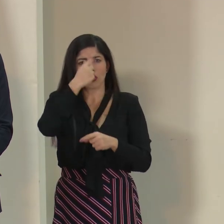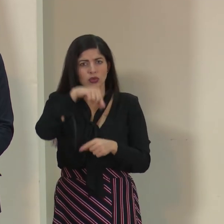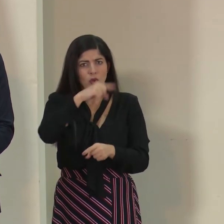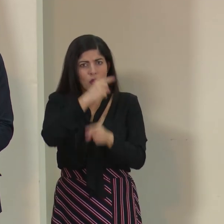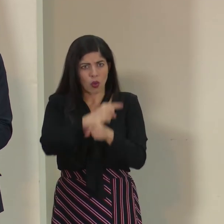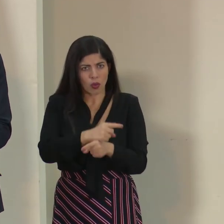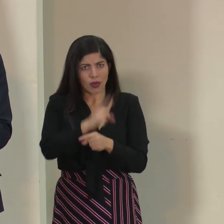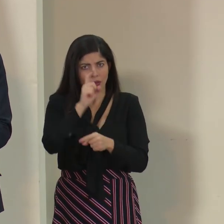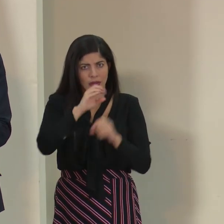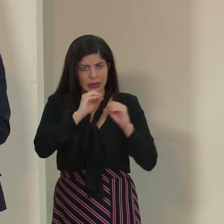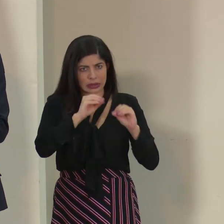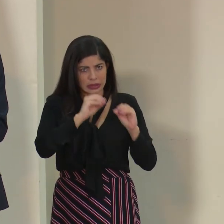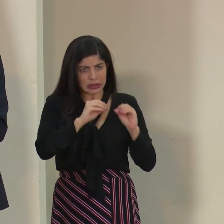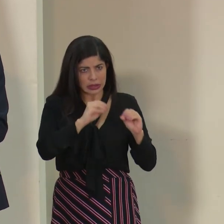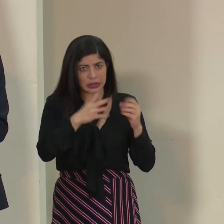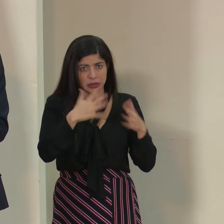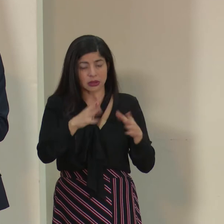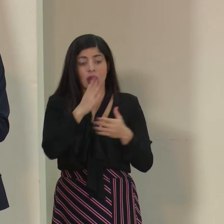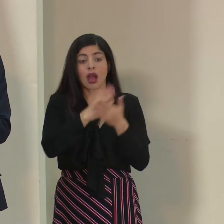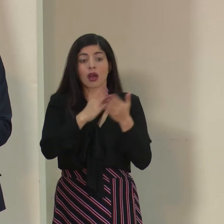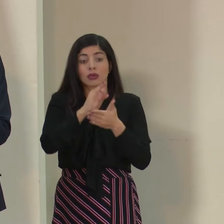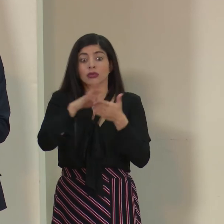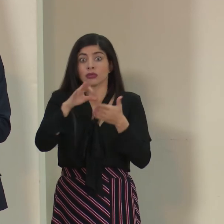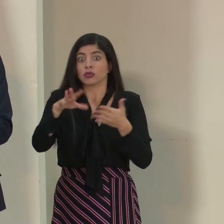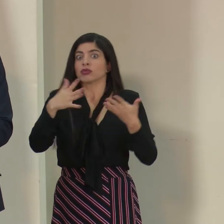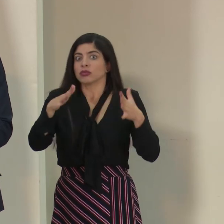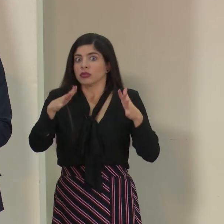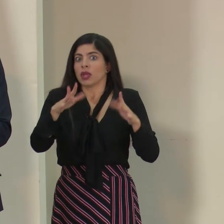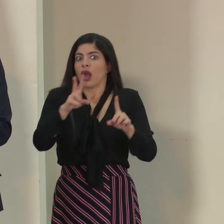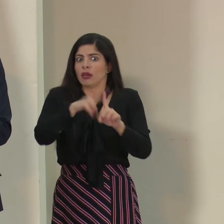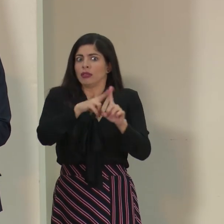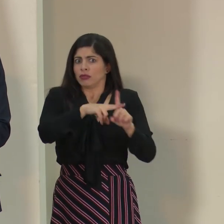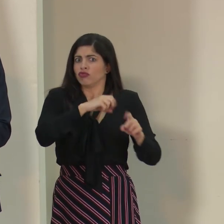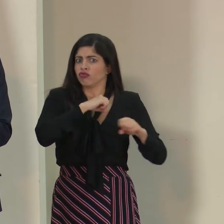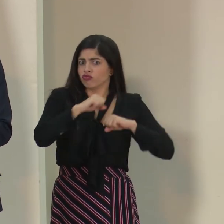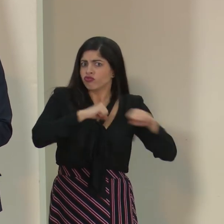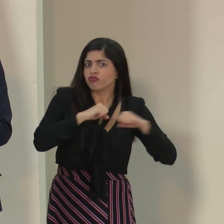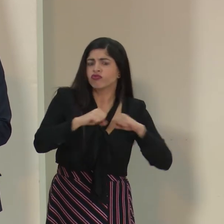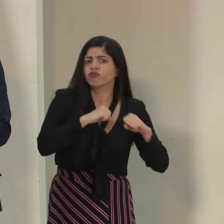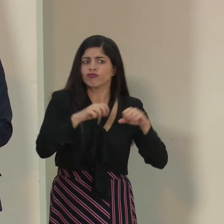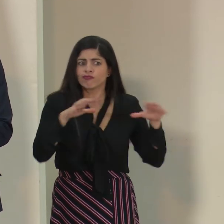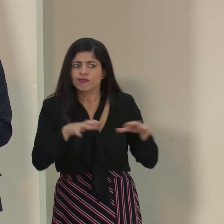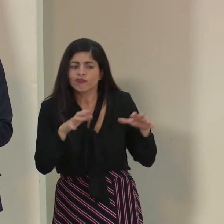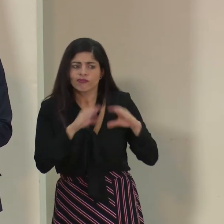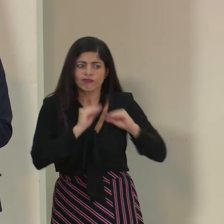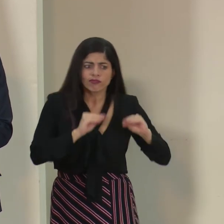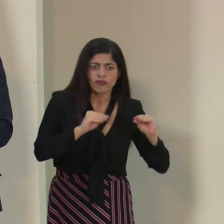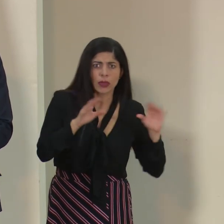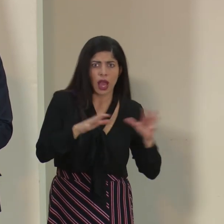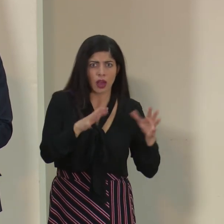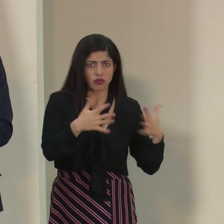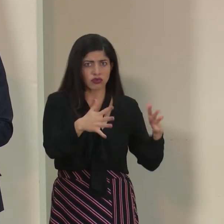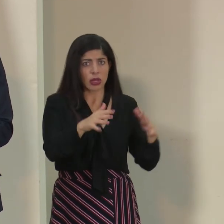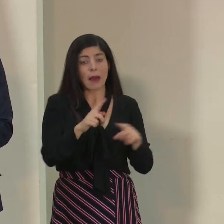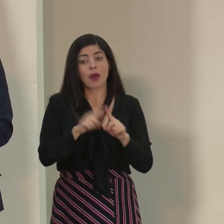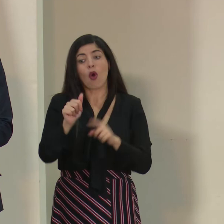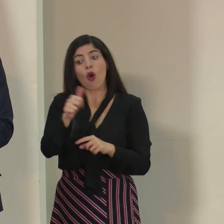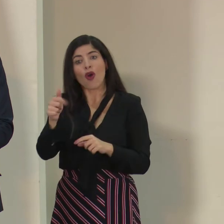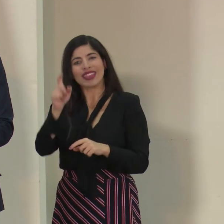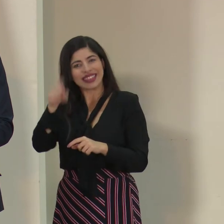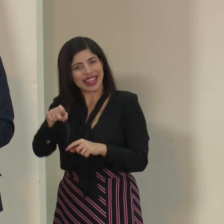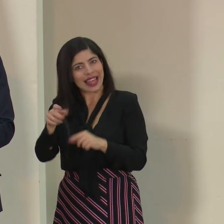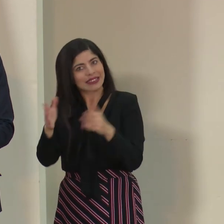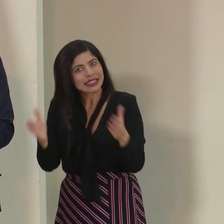pues en todo. Hay centros educativos que ya están con las pilas muy puestas, están muy productivos, tomando la acción. Otros hay que